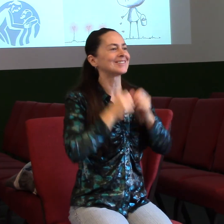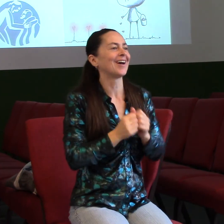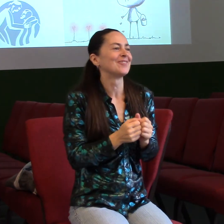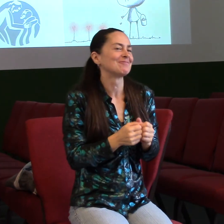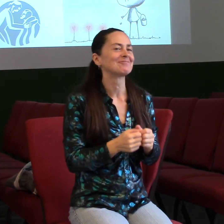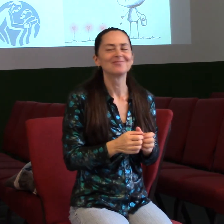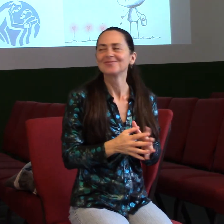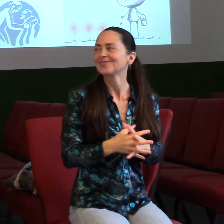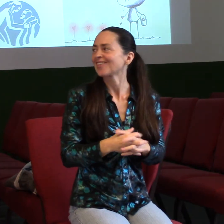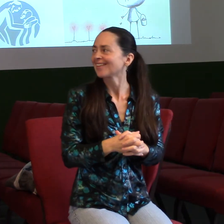celý jít do zelena.